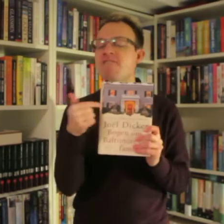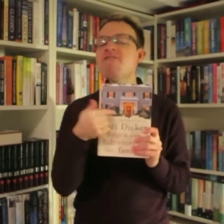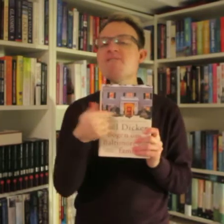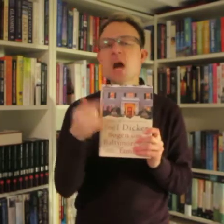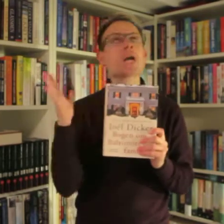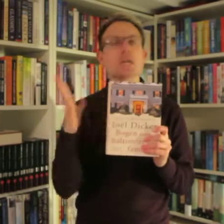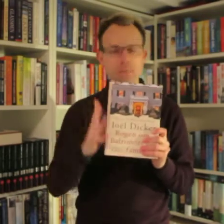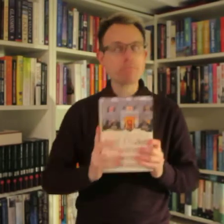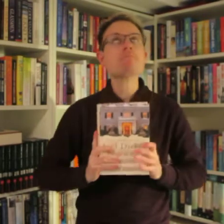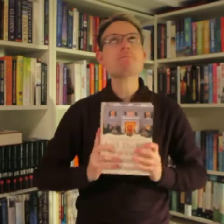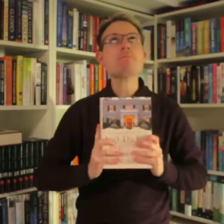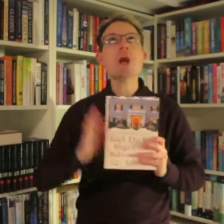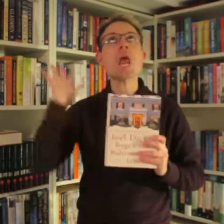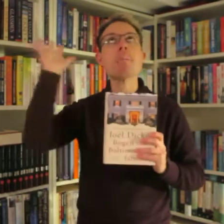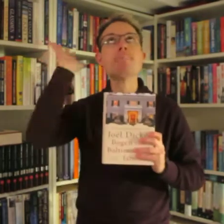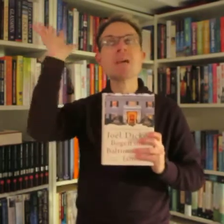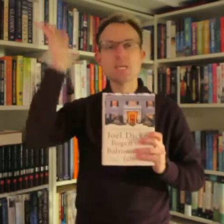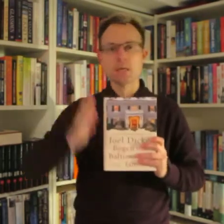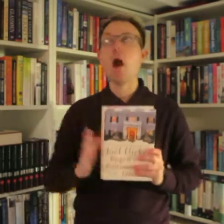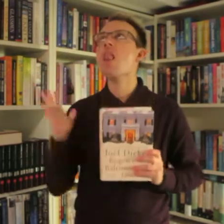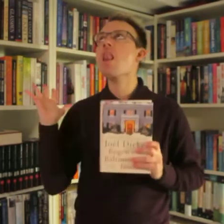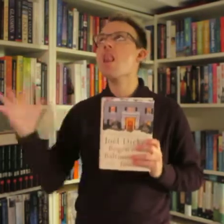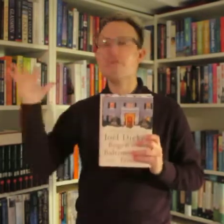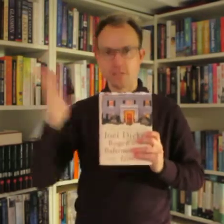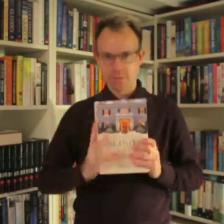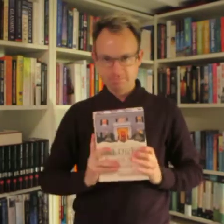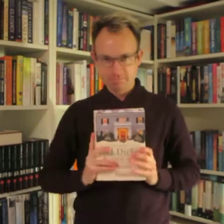virkelig. Og hier være. gør det her.